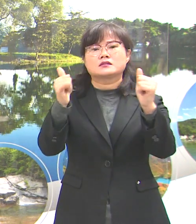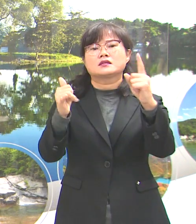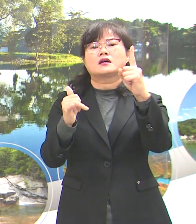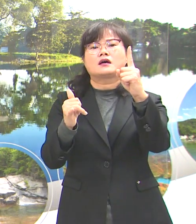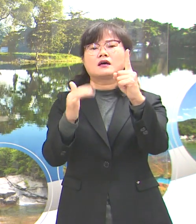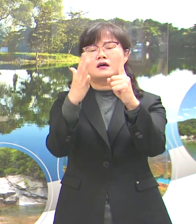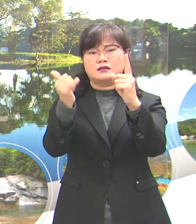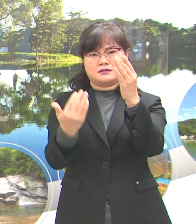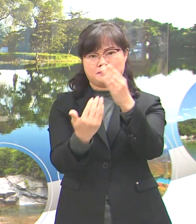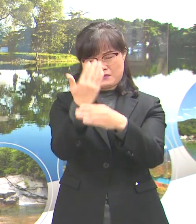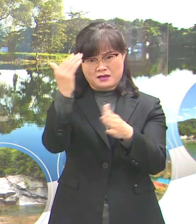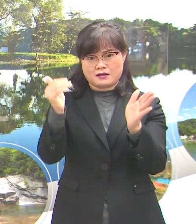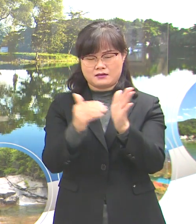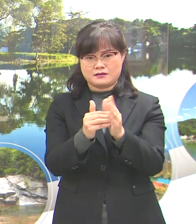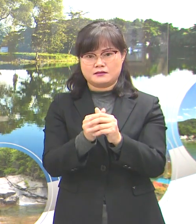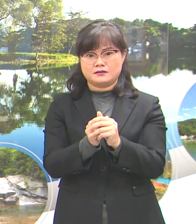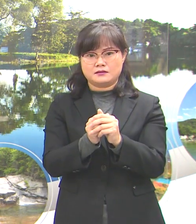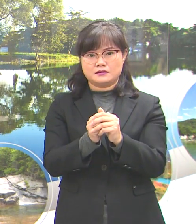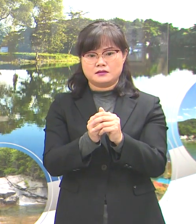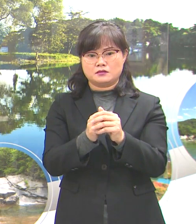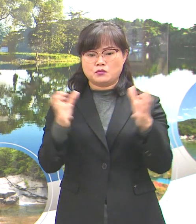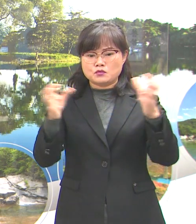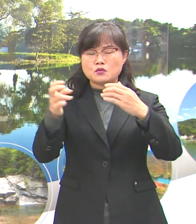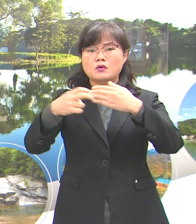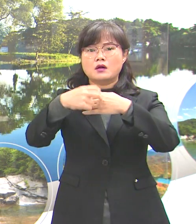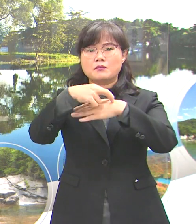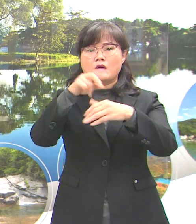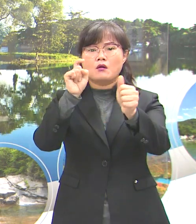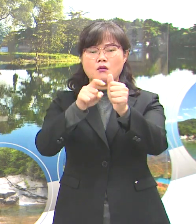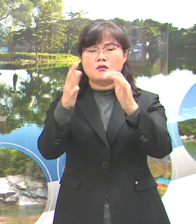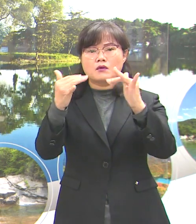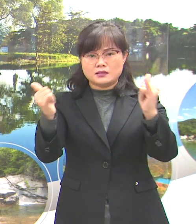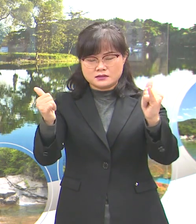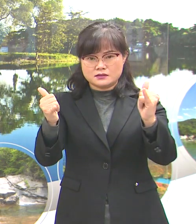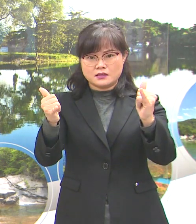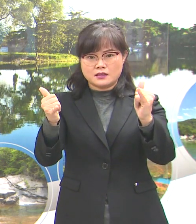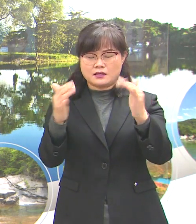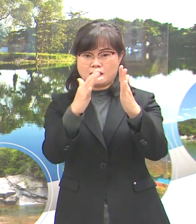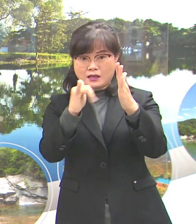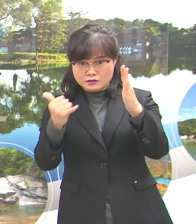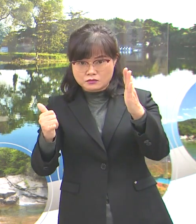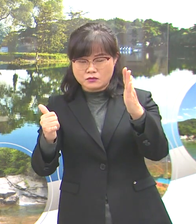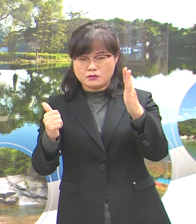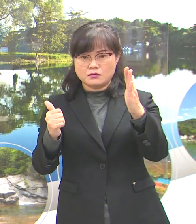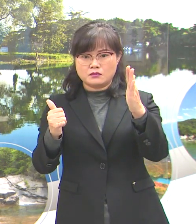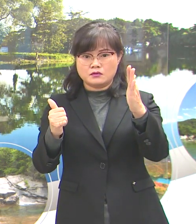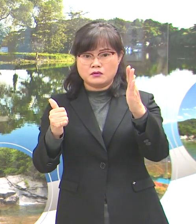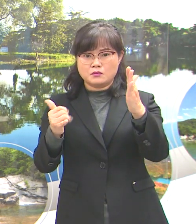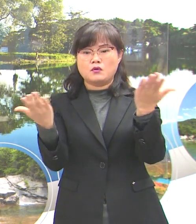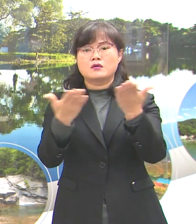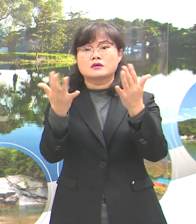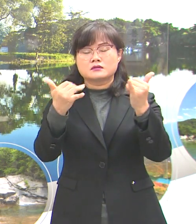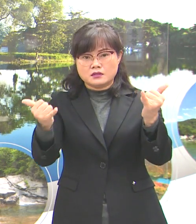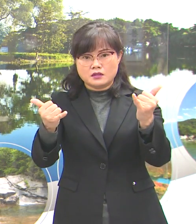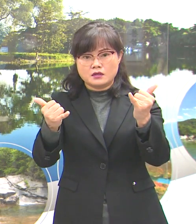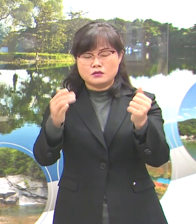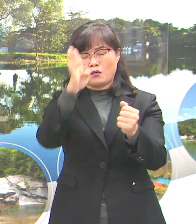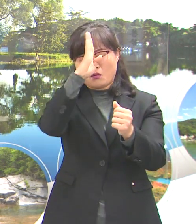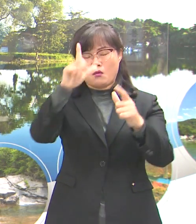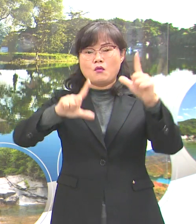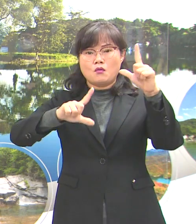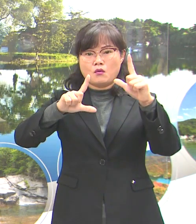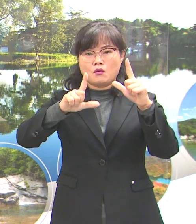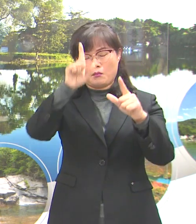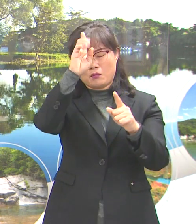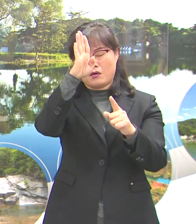발생했습니다. A종합병원 확진자의 가족, 종사자, 한자를 포함해서